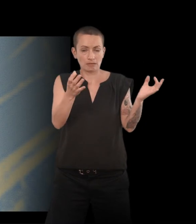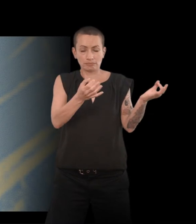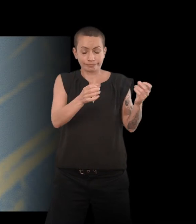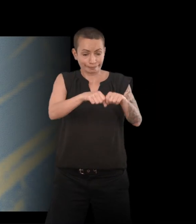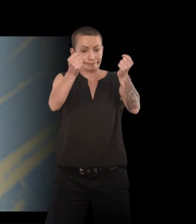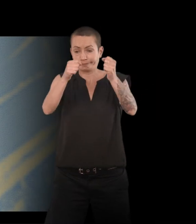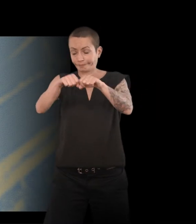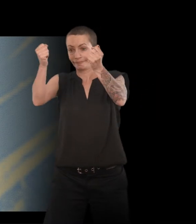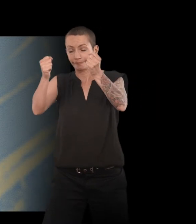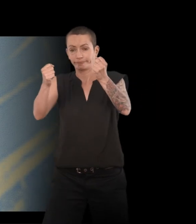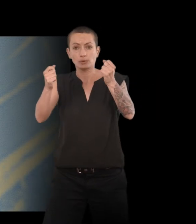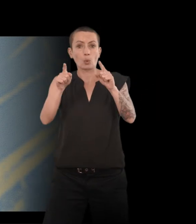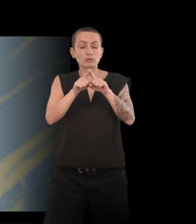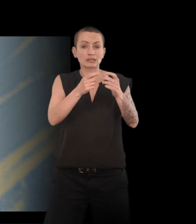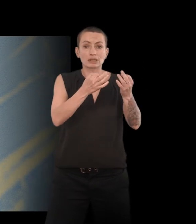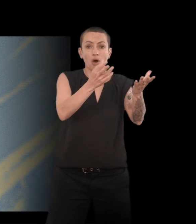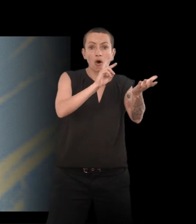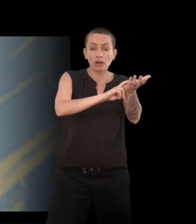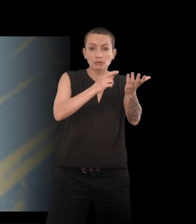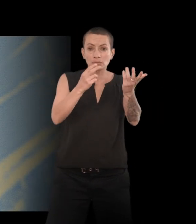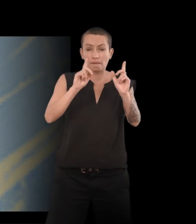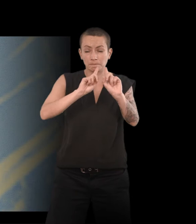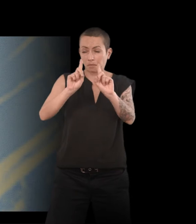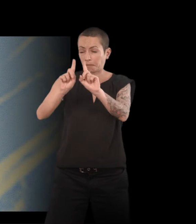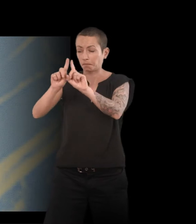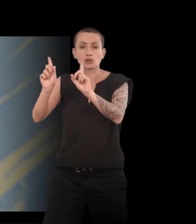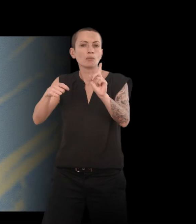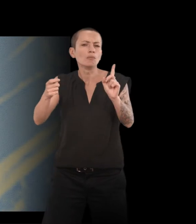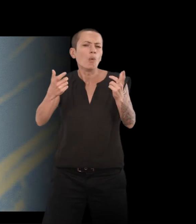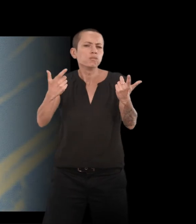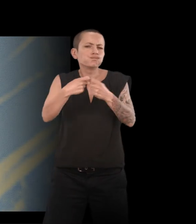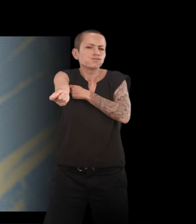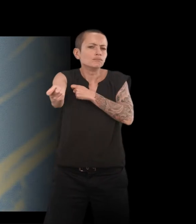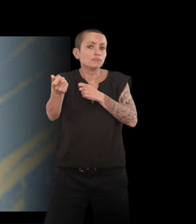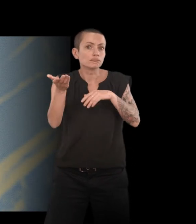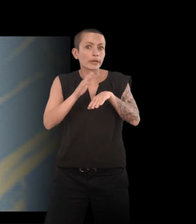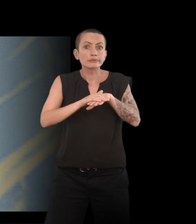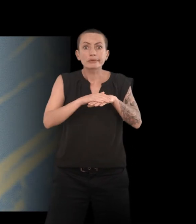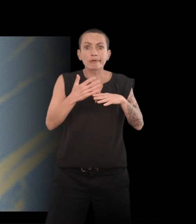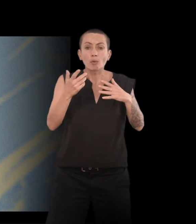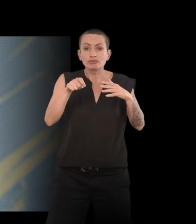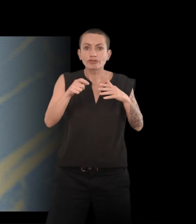de la superposition de temporalités qui sont normalement incompatibles. On a un corps amoindri,